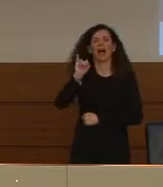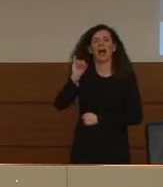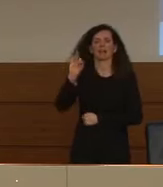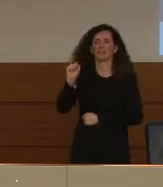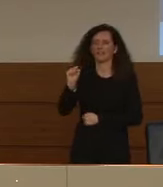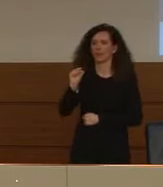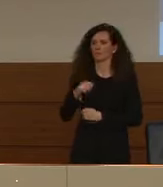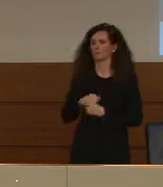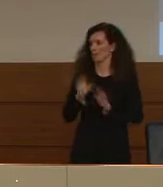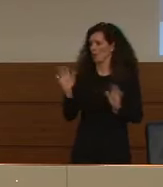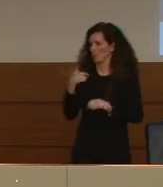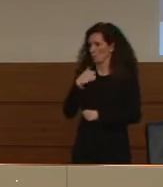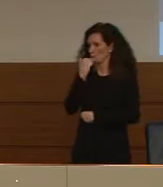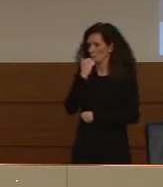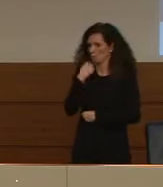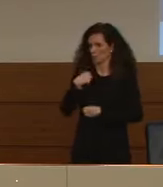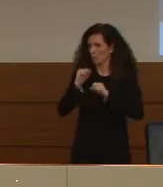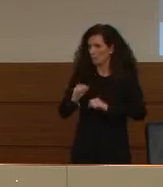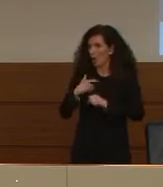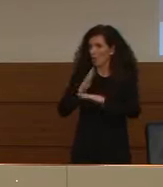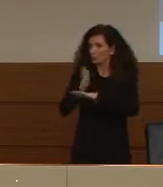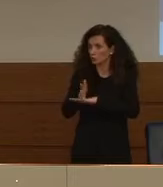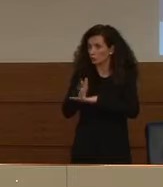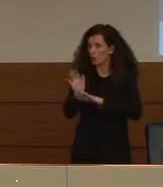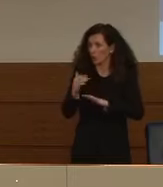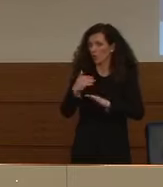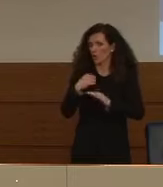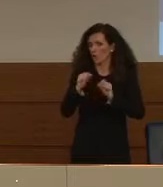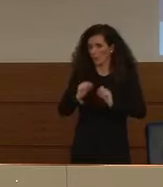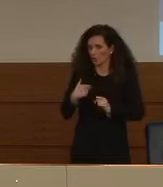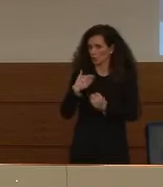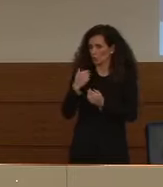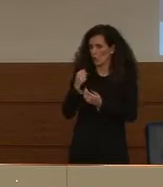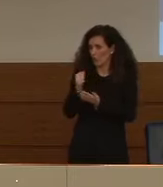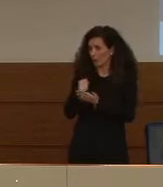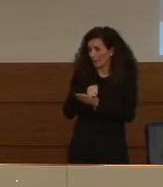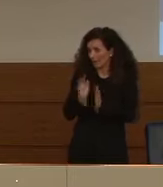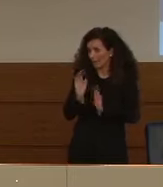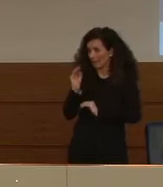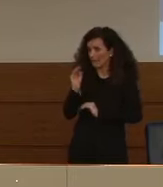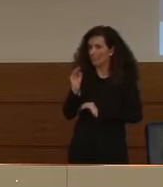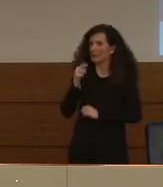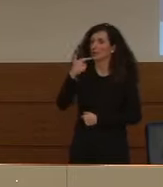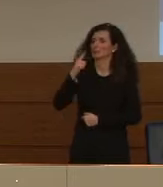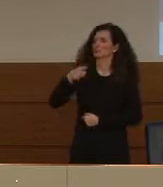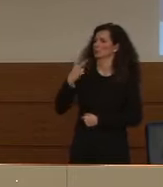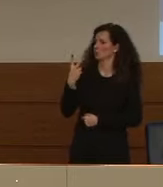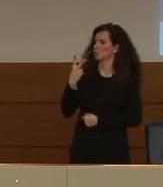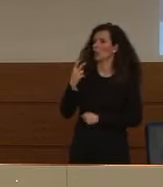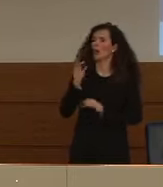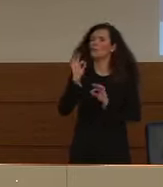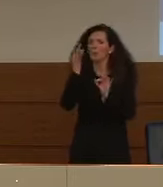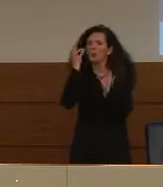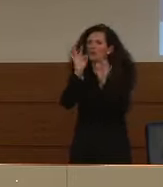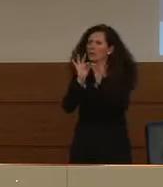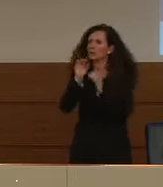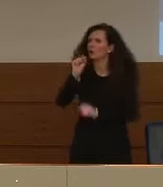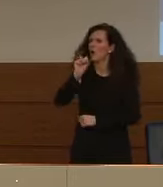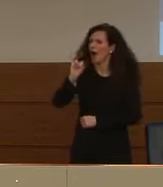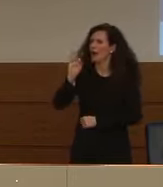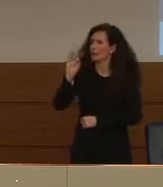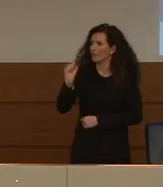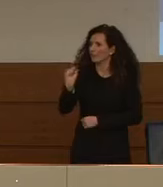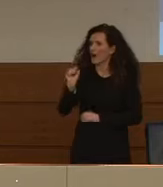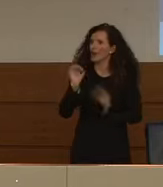Scusi, se mi permetto, si sa bene del C2. L'imperimento è specifico dall'AIFA ma soprattutto